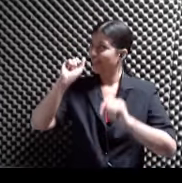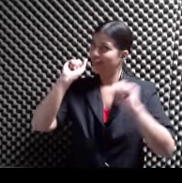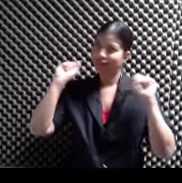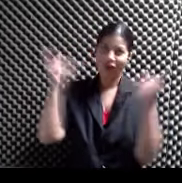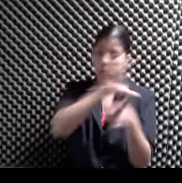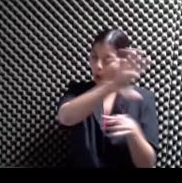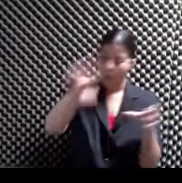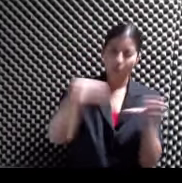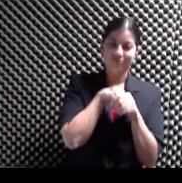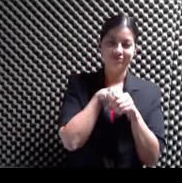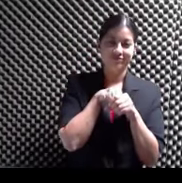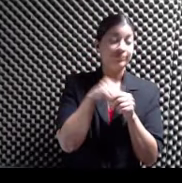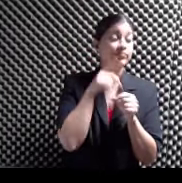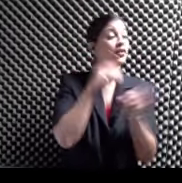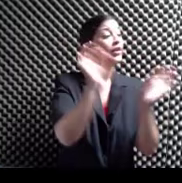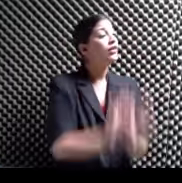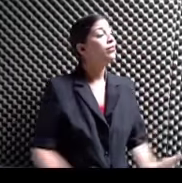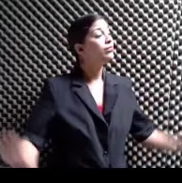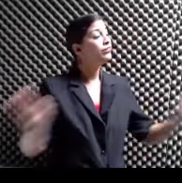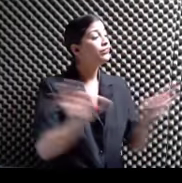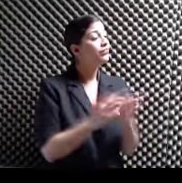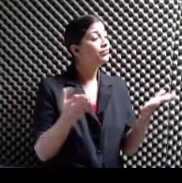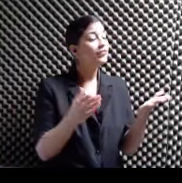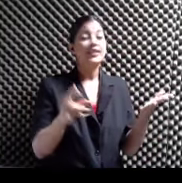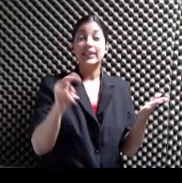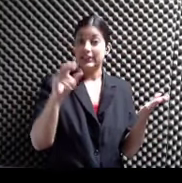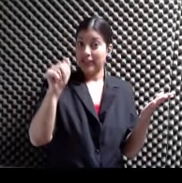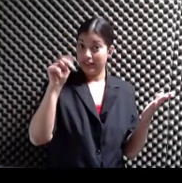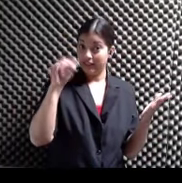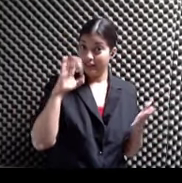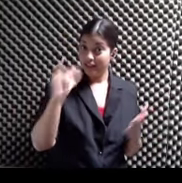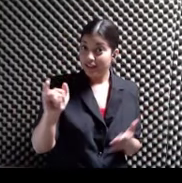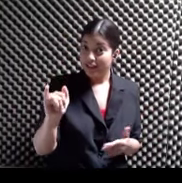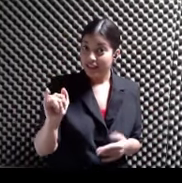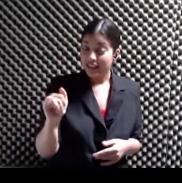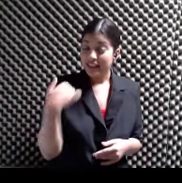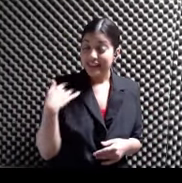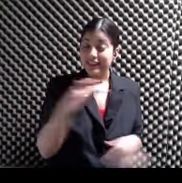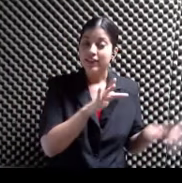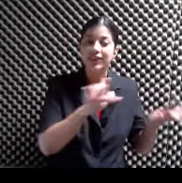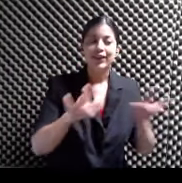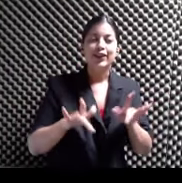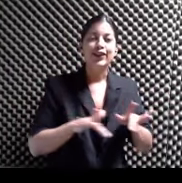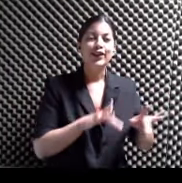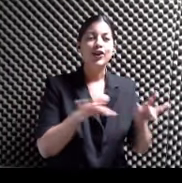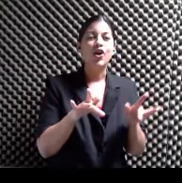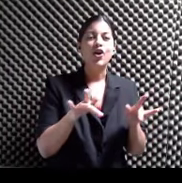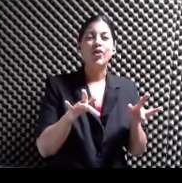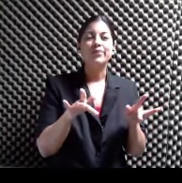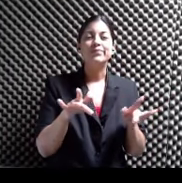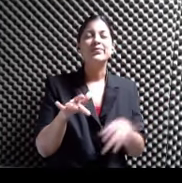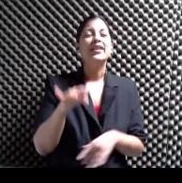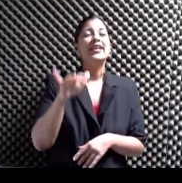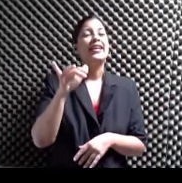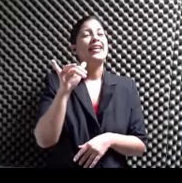importante acá Es que tú sabes que Nancy Tiene su disco ¿Verdad? Imperfecto Invisible Y va a haber